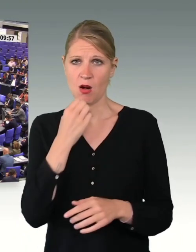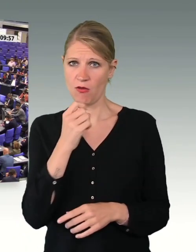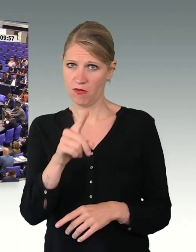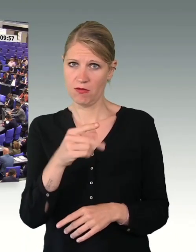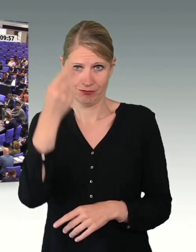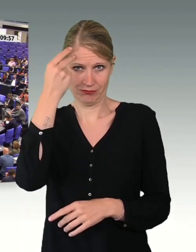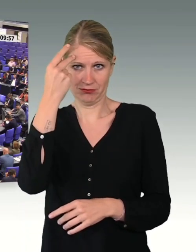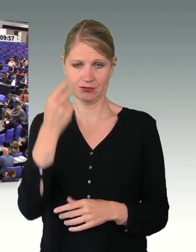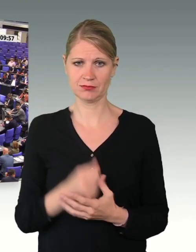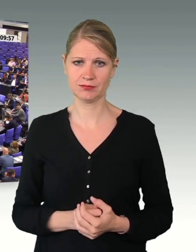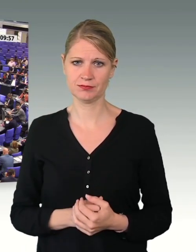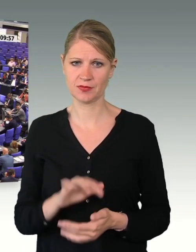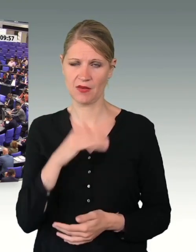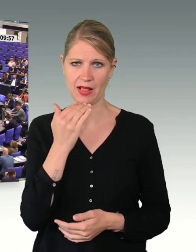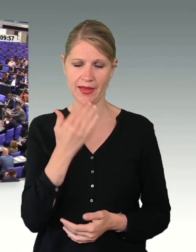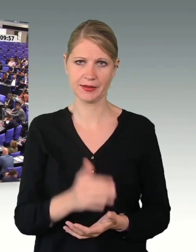Vielen Dank.